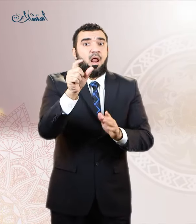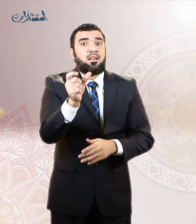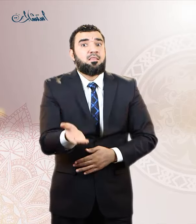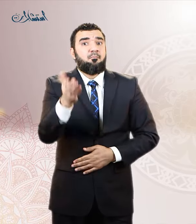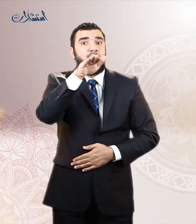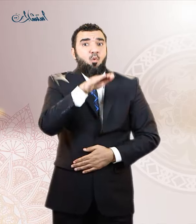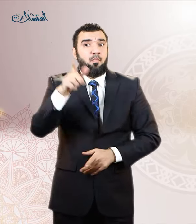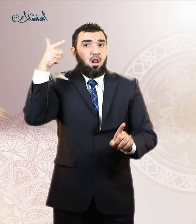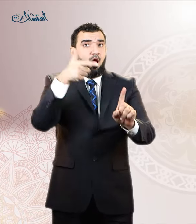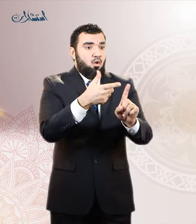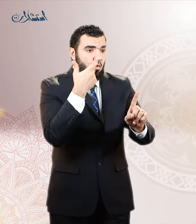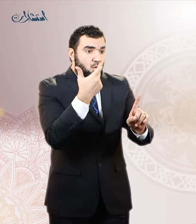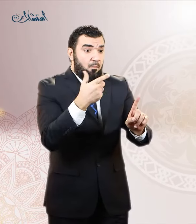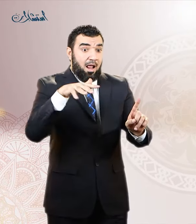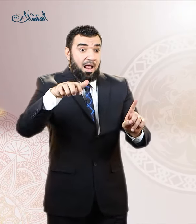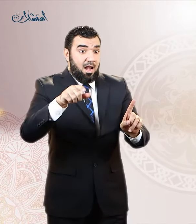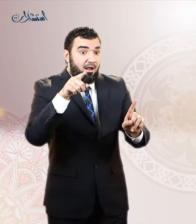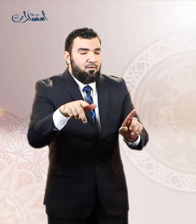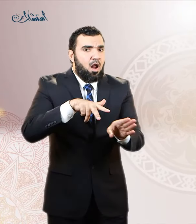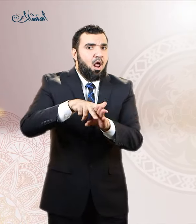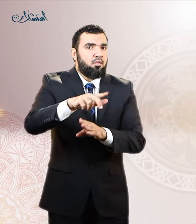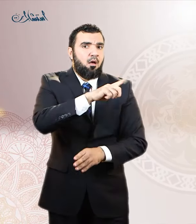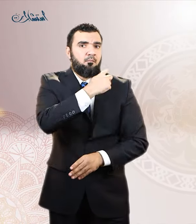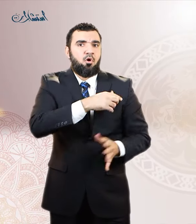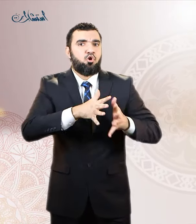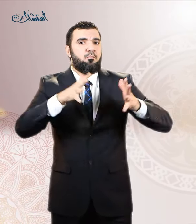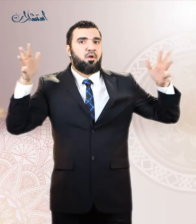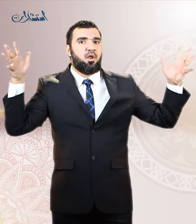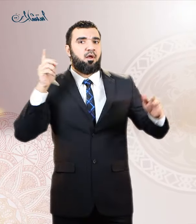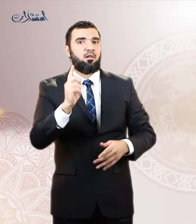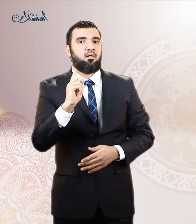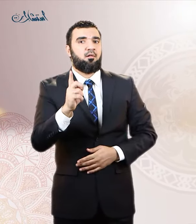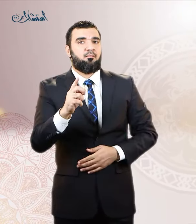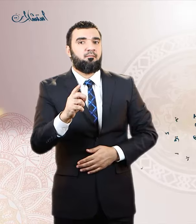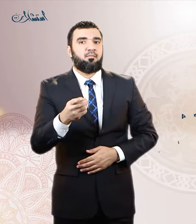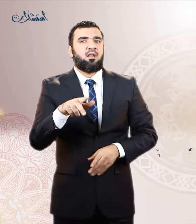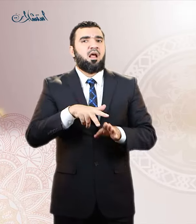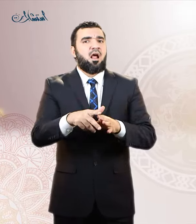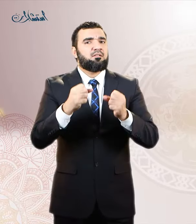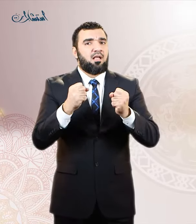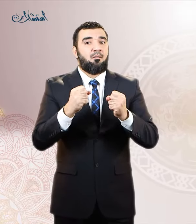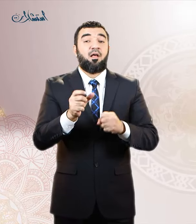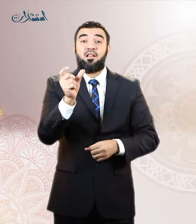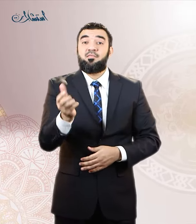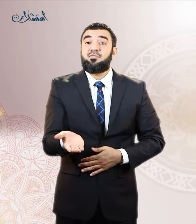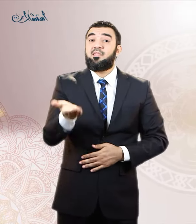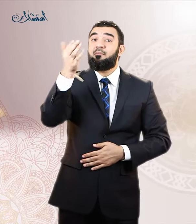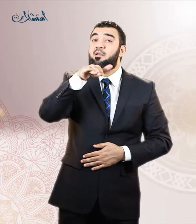عن عاقبة الزنا والزواني وأليم عذابهم فان النبي صلى الله عليه